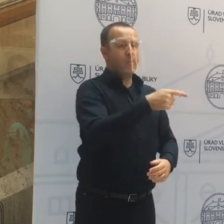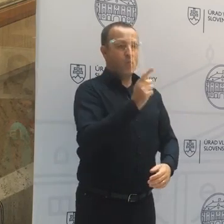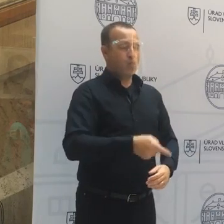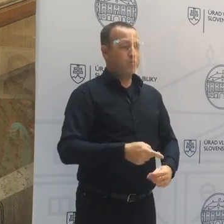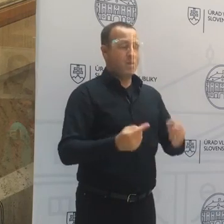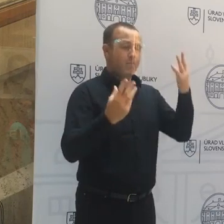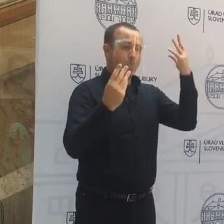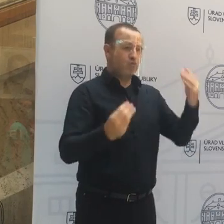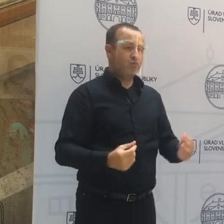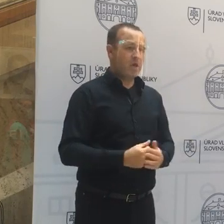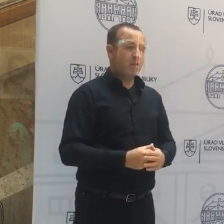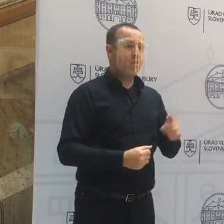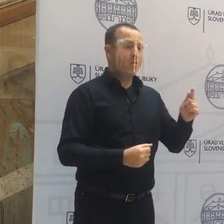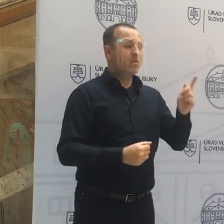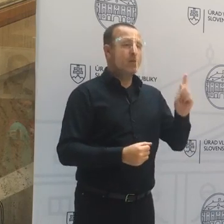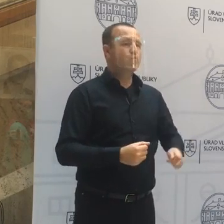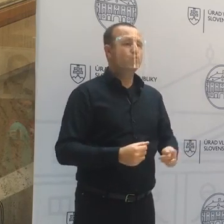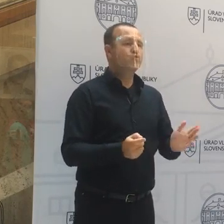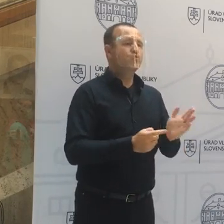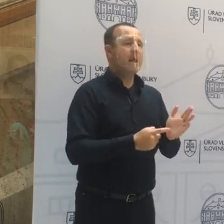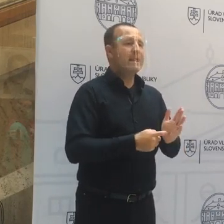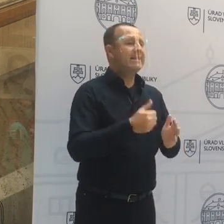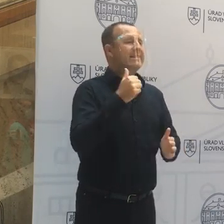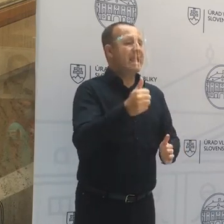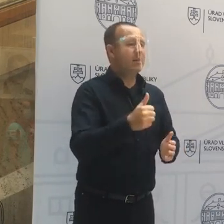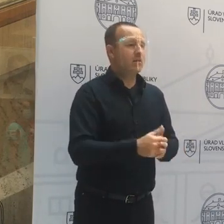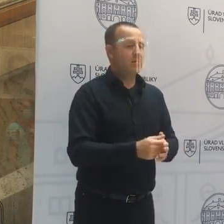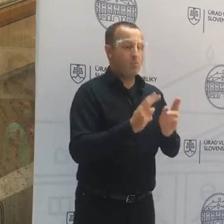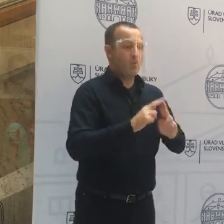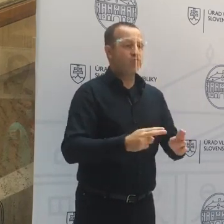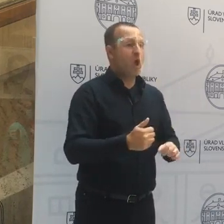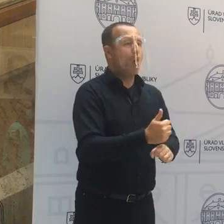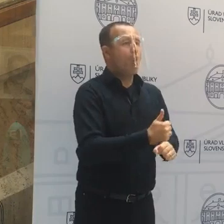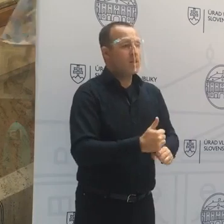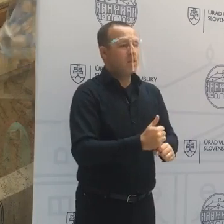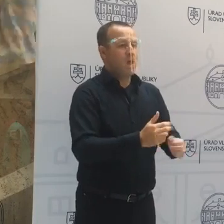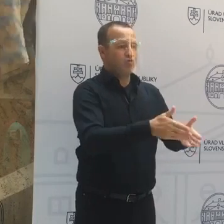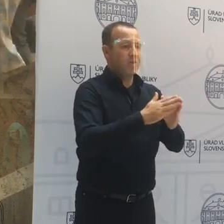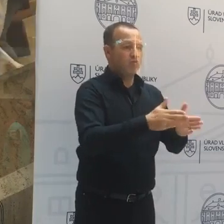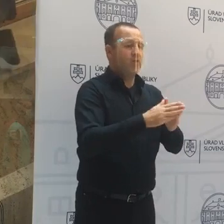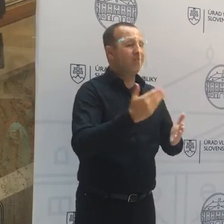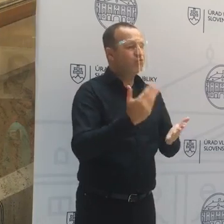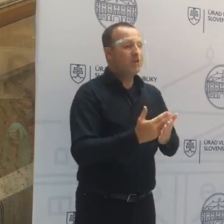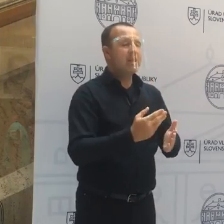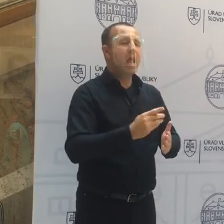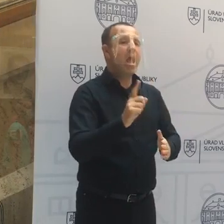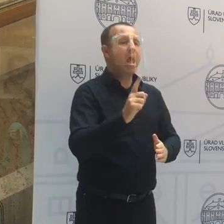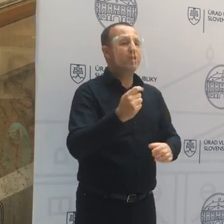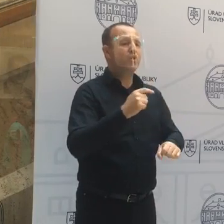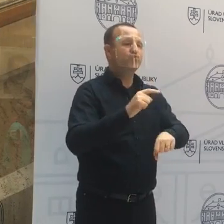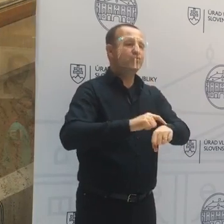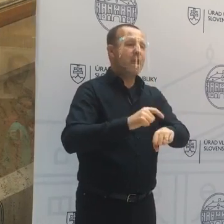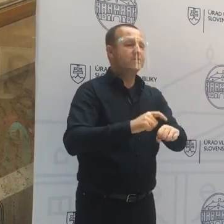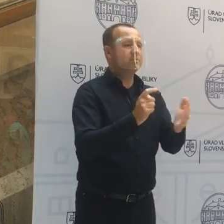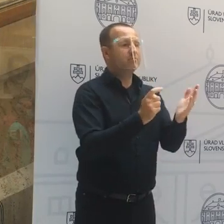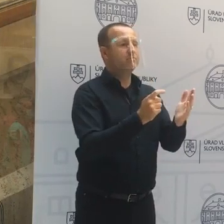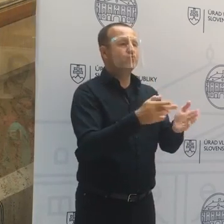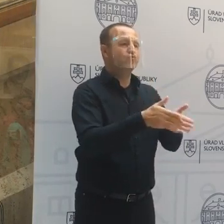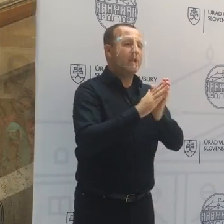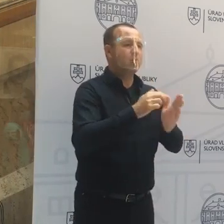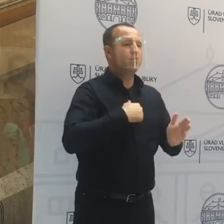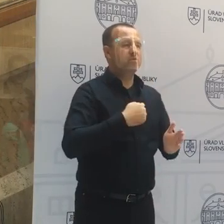nemusí, že na deň žiadať. On to môže aj na hodiny žiadať. Čiže on si to vždycky eviduje, že na aký čas žiada o tú pomoc.